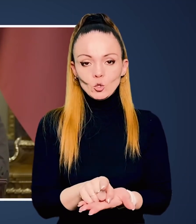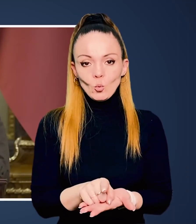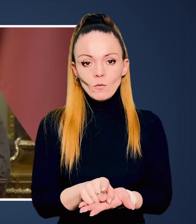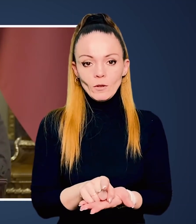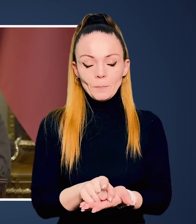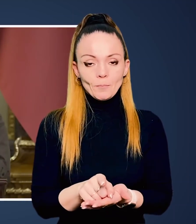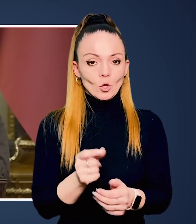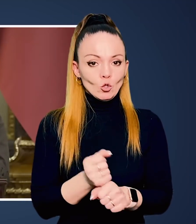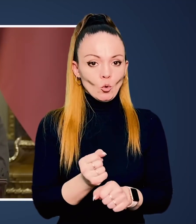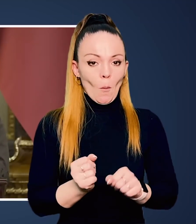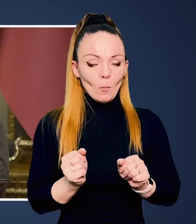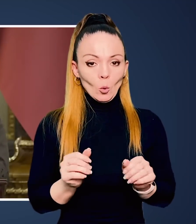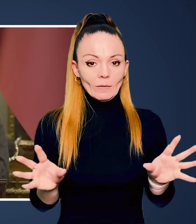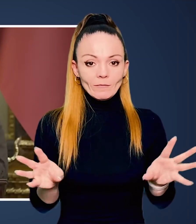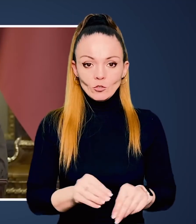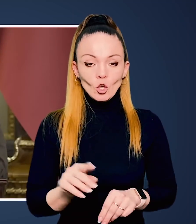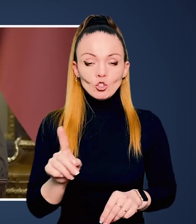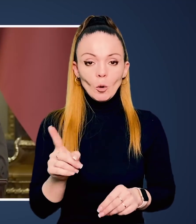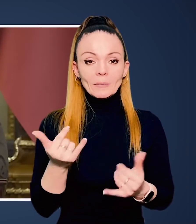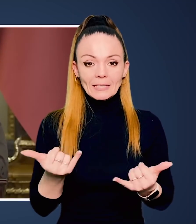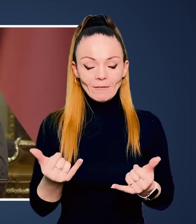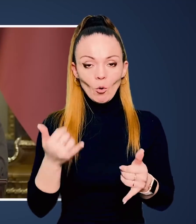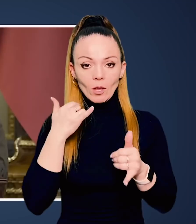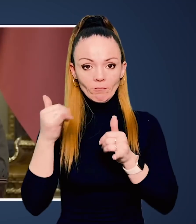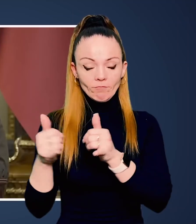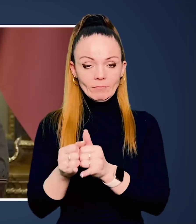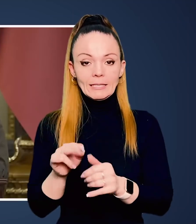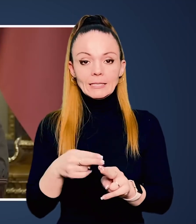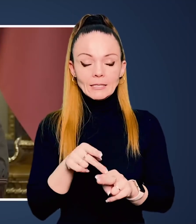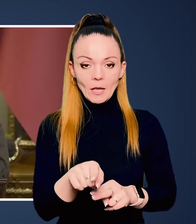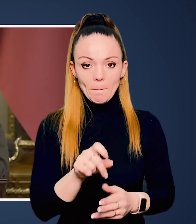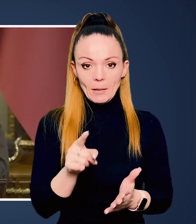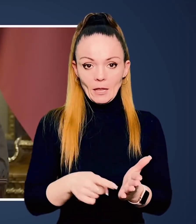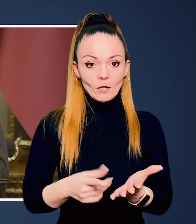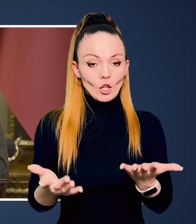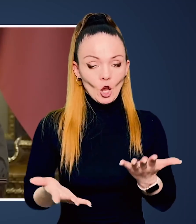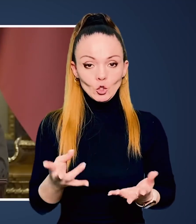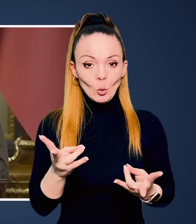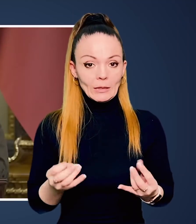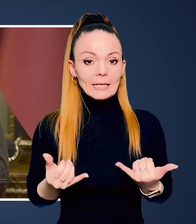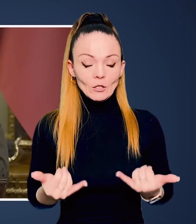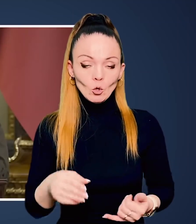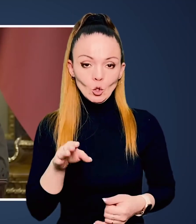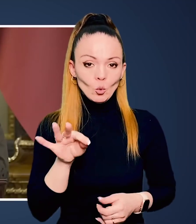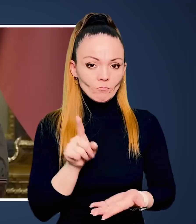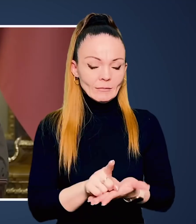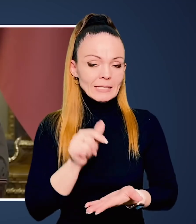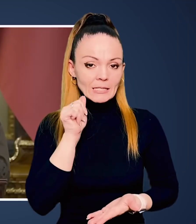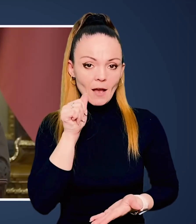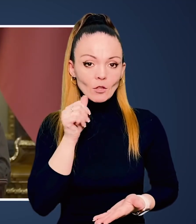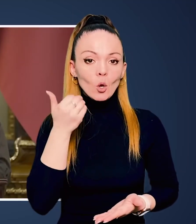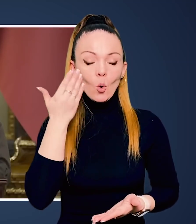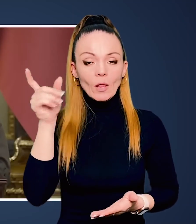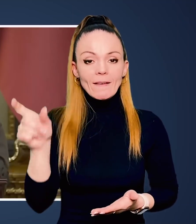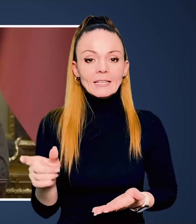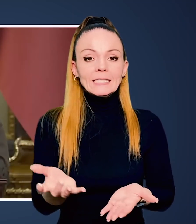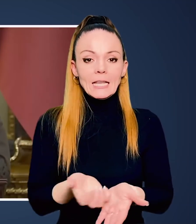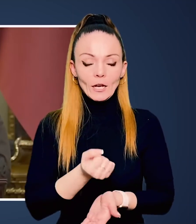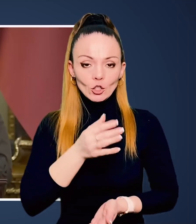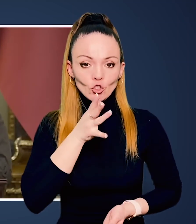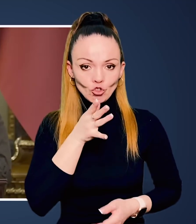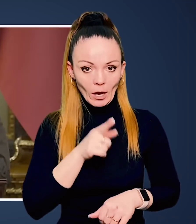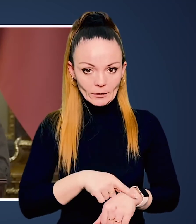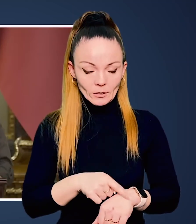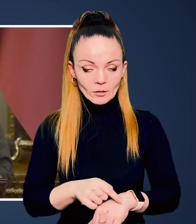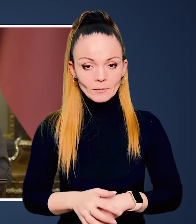болючі. Тому я обов'язково зроблю все, щоб сьогодні з ним обговорити саме це питання. Якщо не сьогодні, то